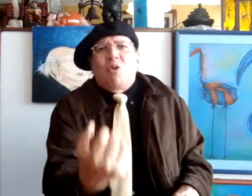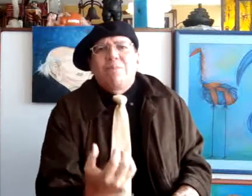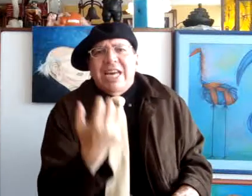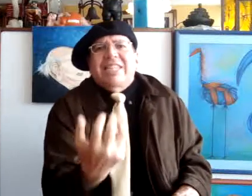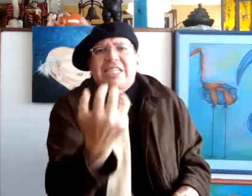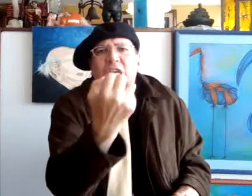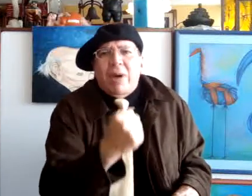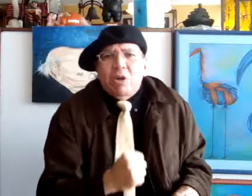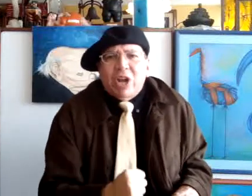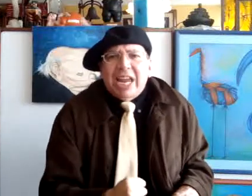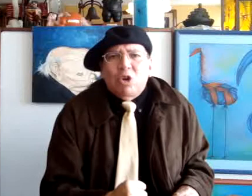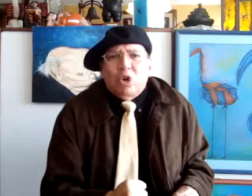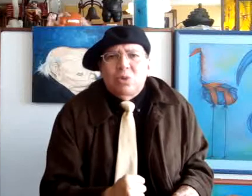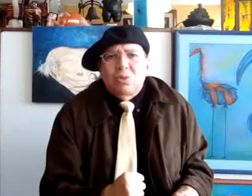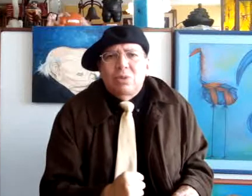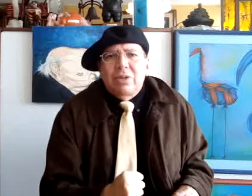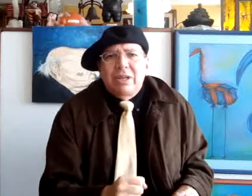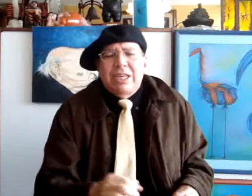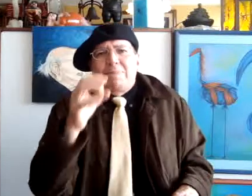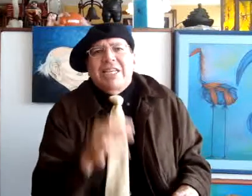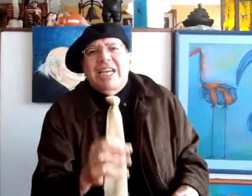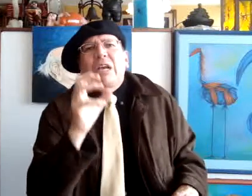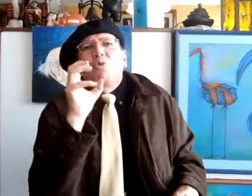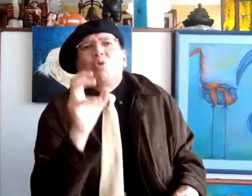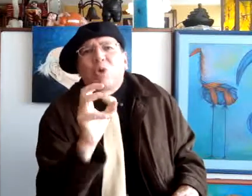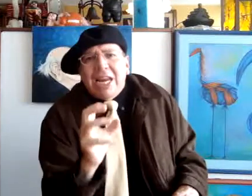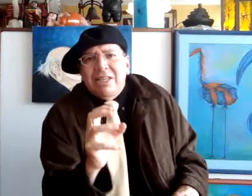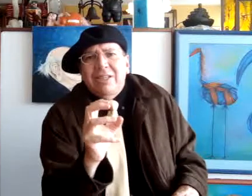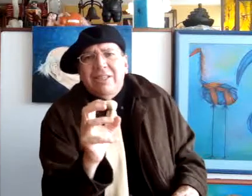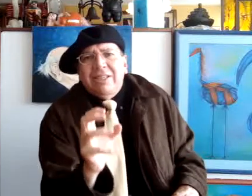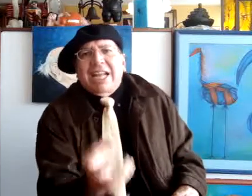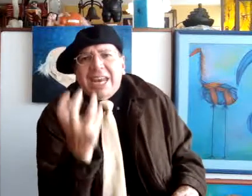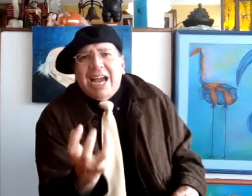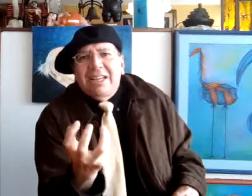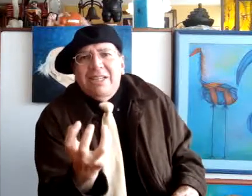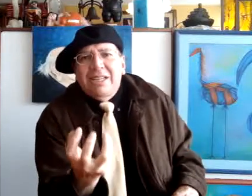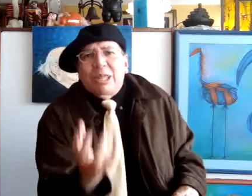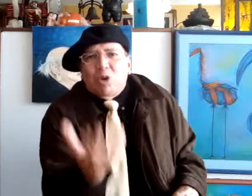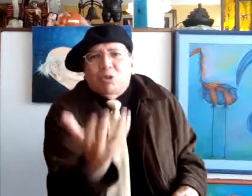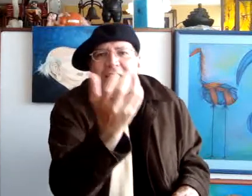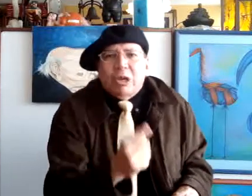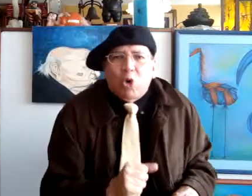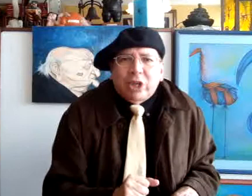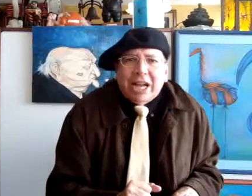convierte al ser humano en creador. Y el paisaje cultural que crea la atmósfera psicológica.